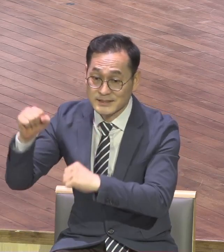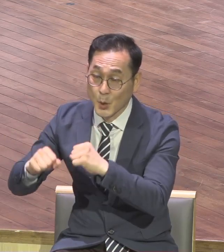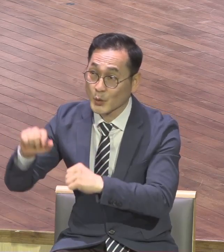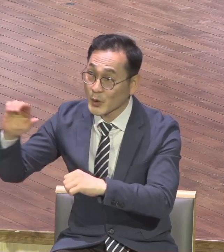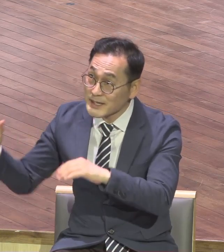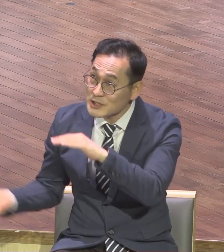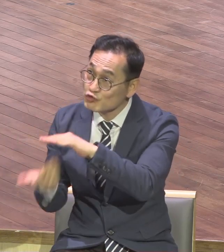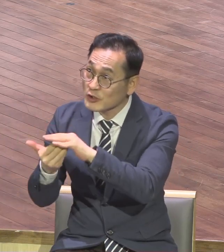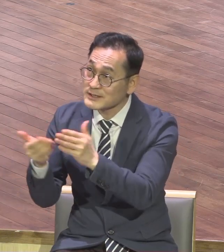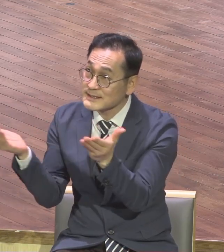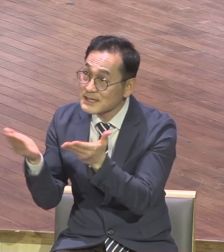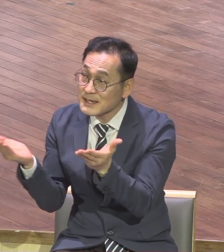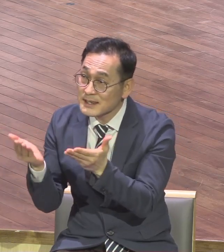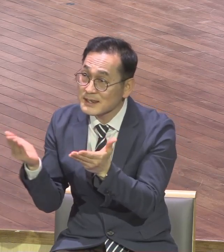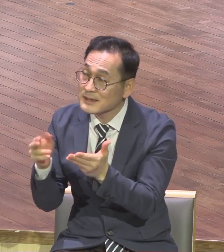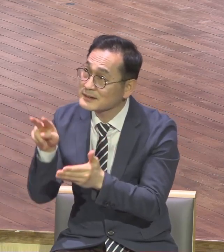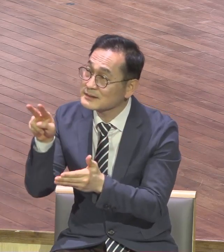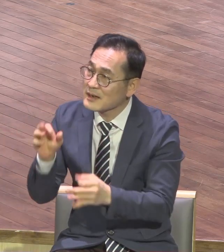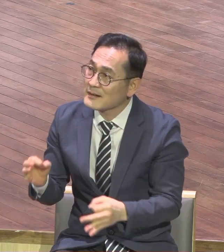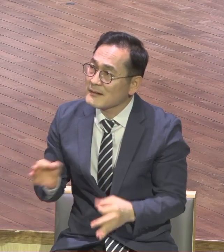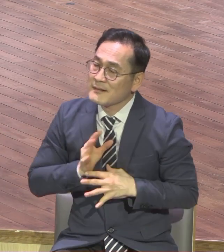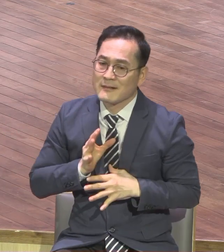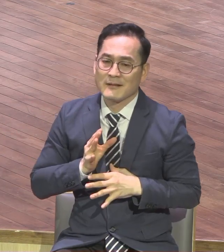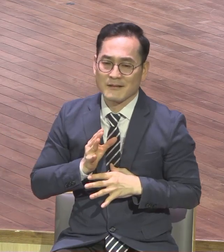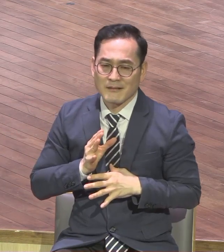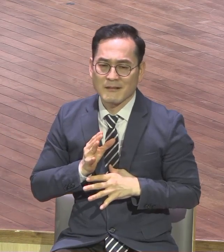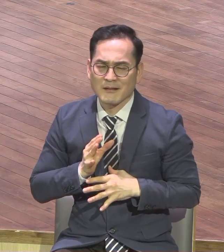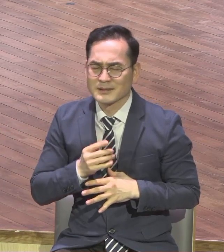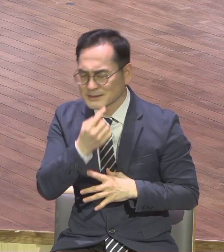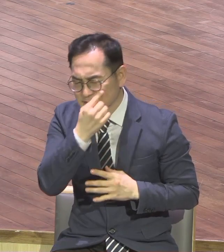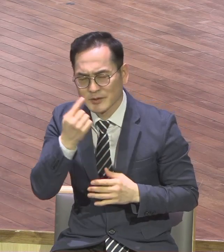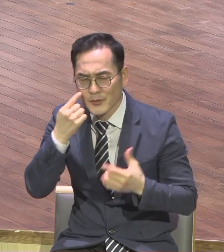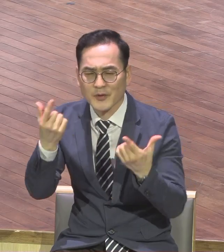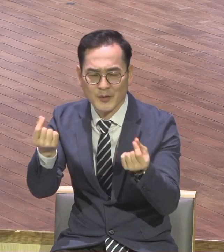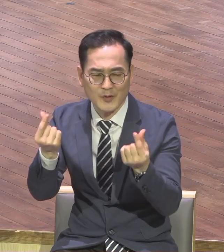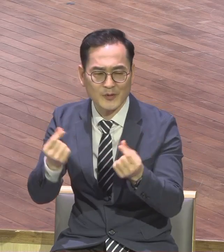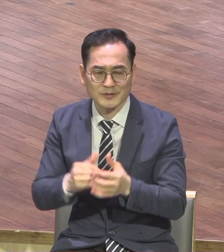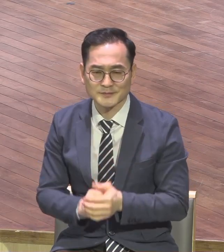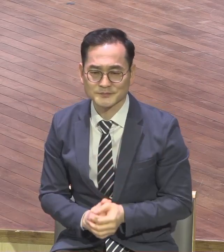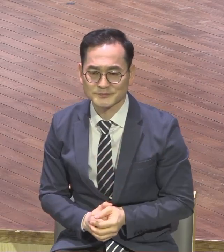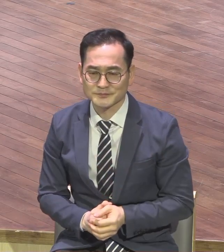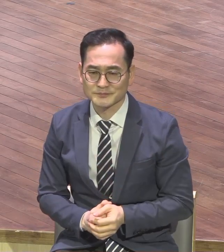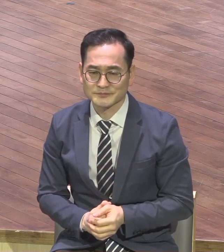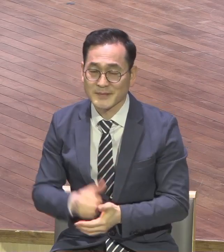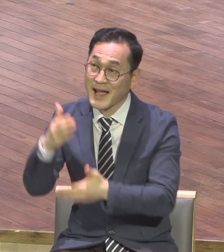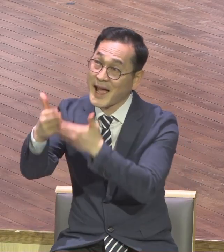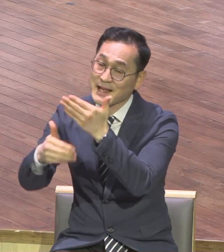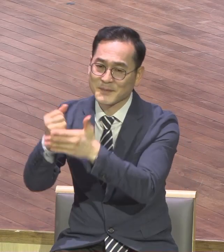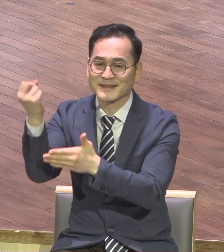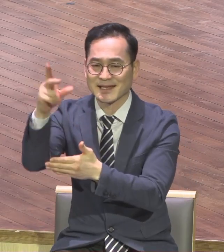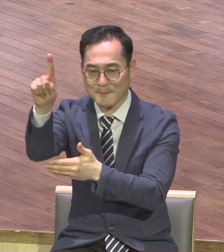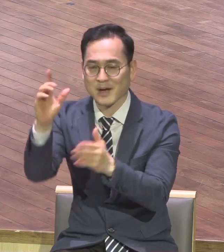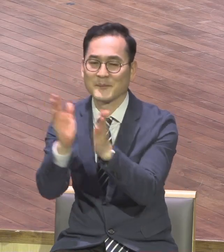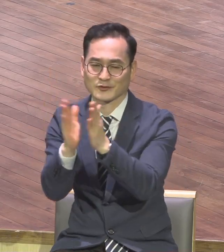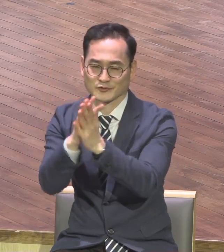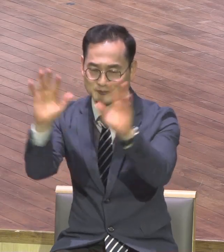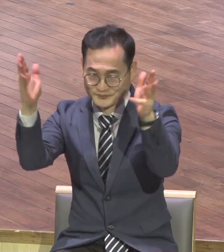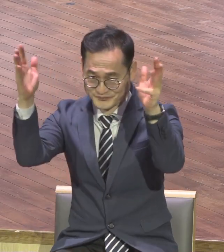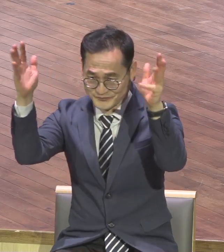놀라운 그러한 증거였습니다 우리 이 시간 성취하며 하나님께 다시 한번 감사의 박수 드립니다 헌당하게